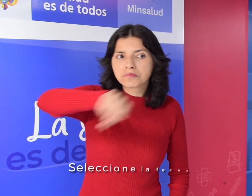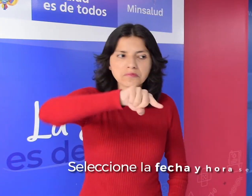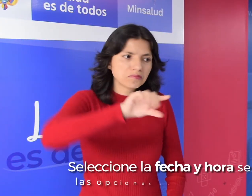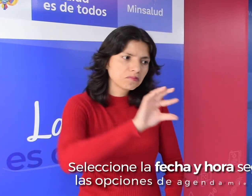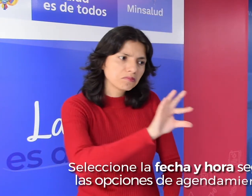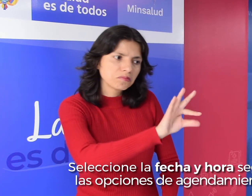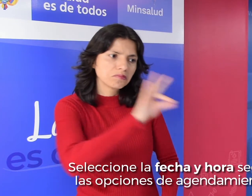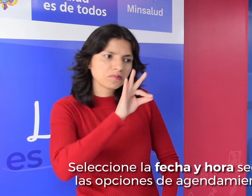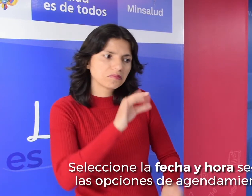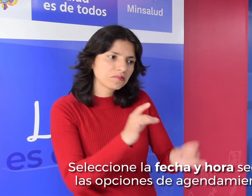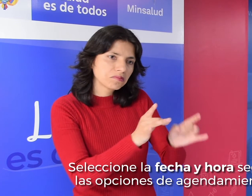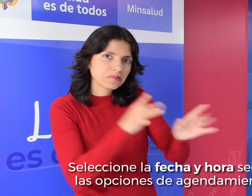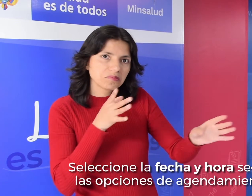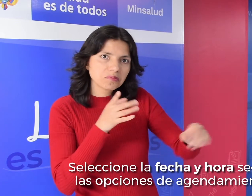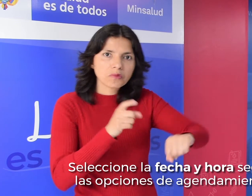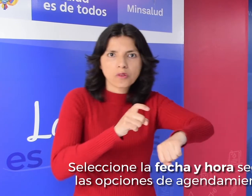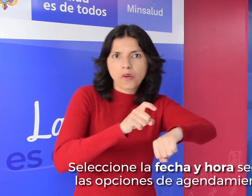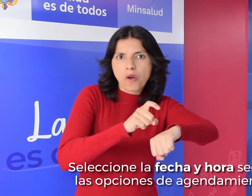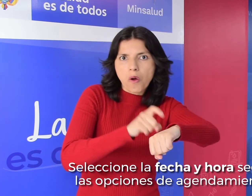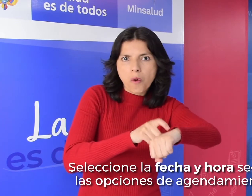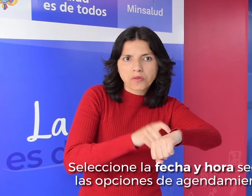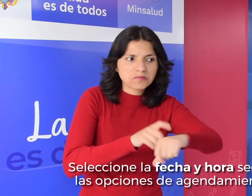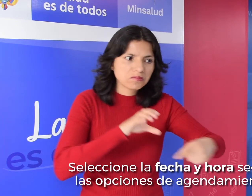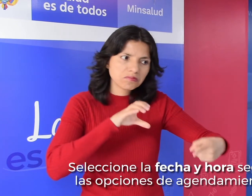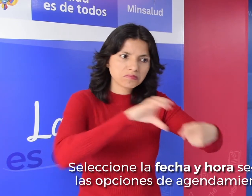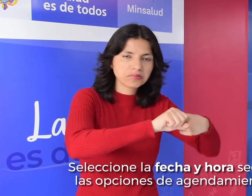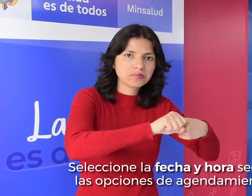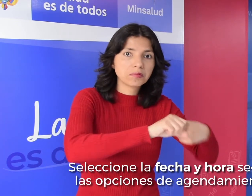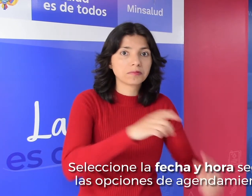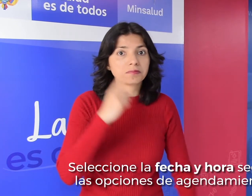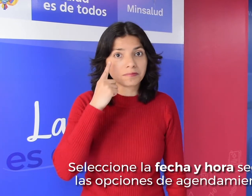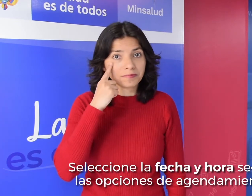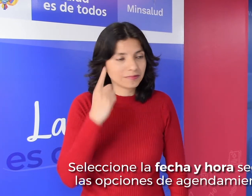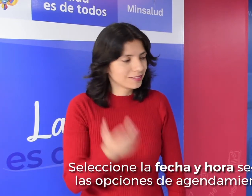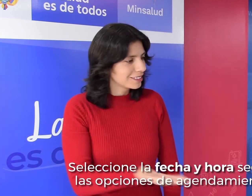Seleccione la fecha y hora según las opciones de agendamiento.